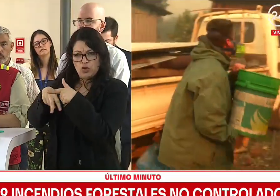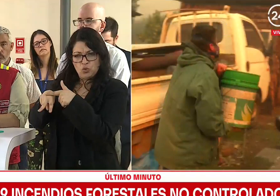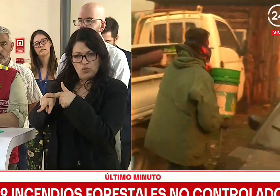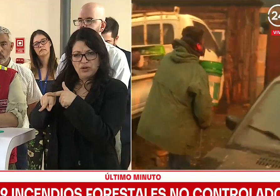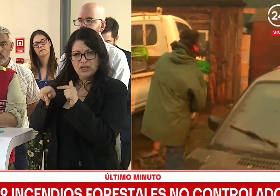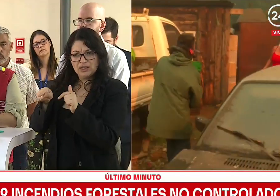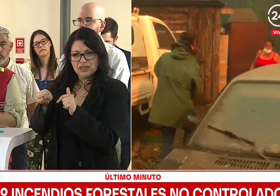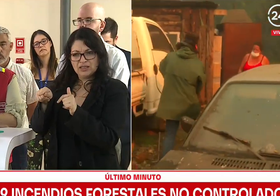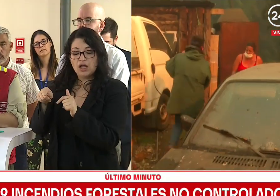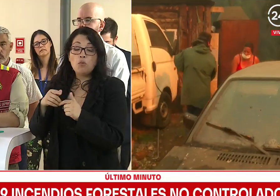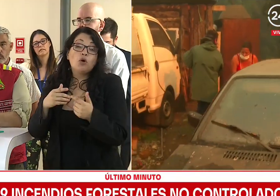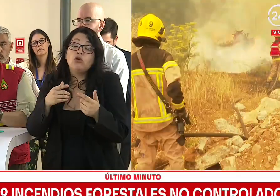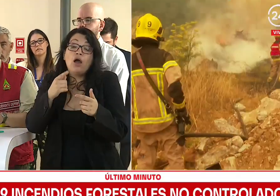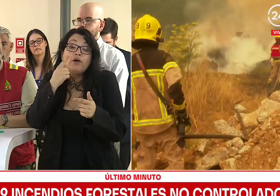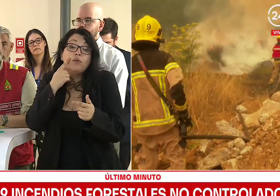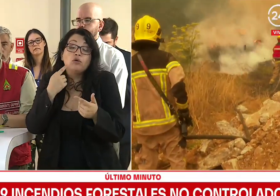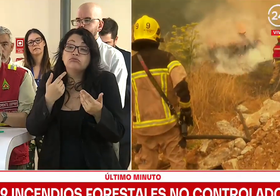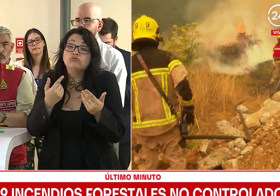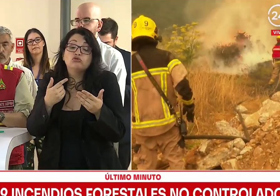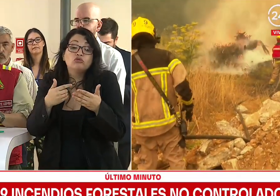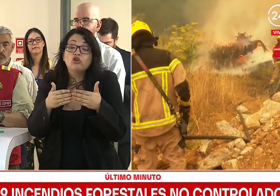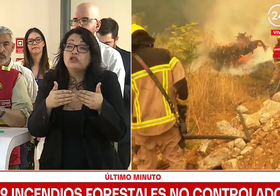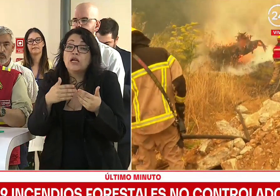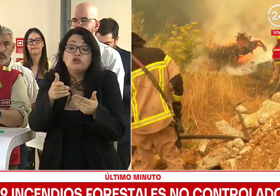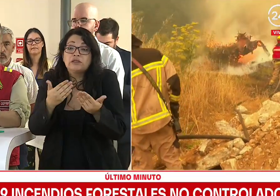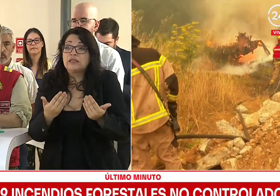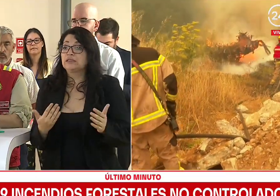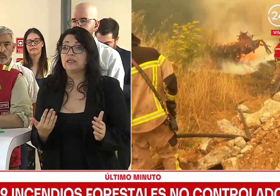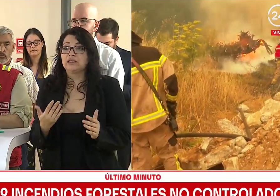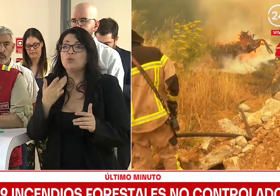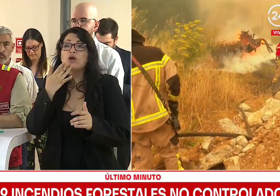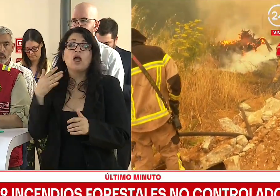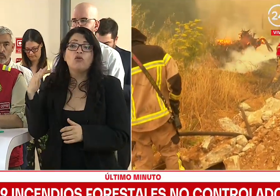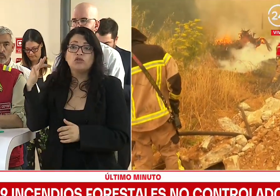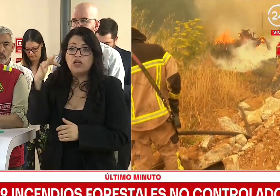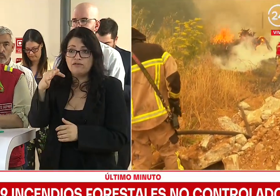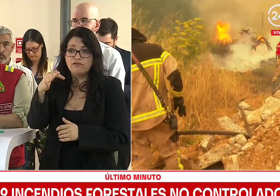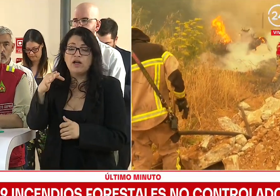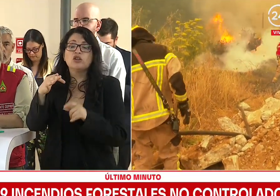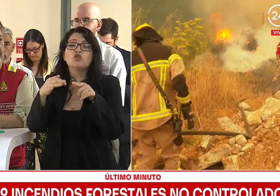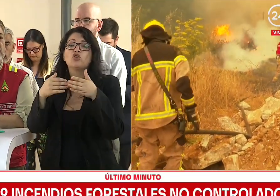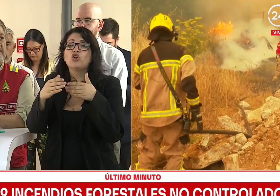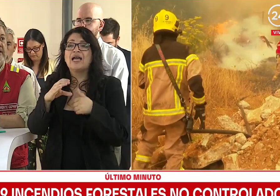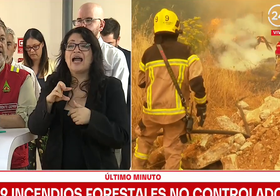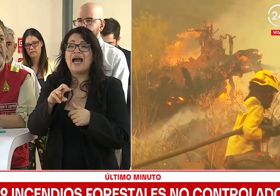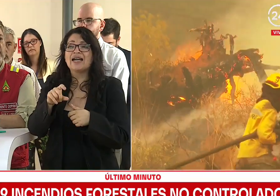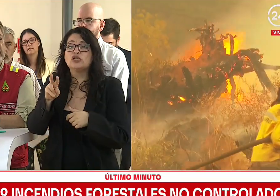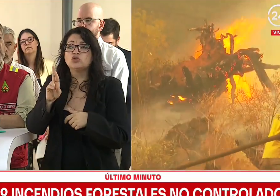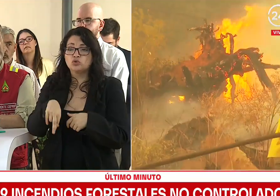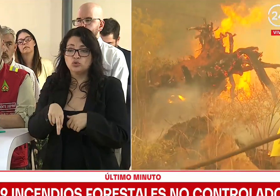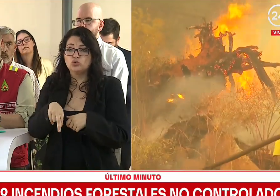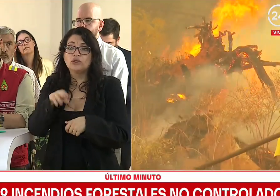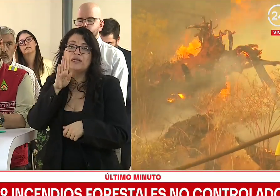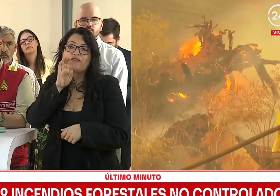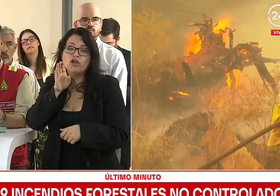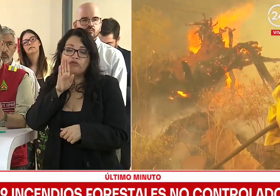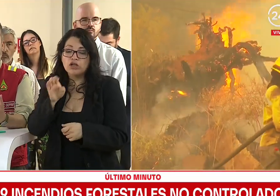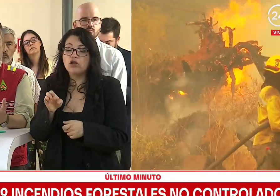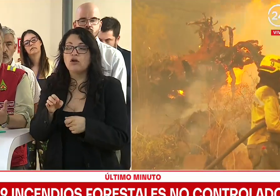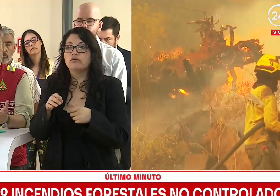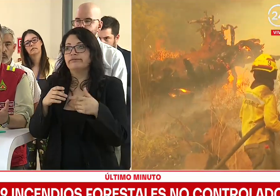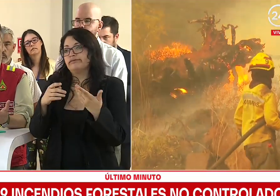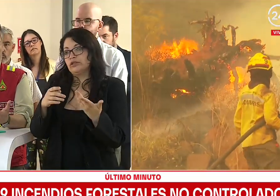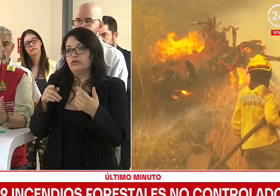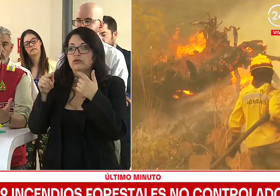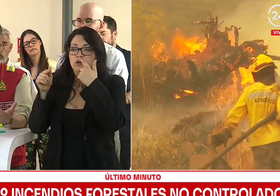apoyo del Tentanquia? Donde se le requiera en este minuto es una aeronave que va a estar emplazada en Carril Sur, en la provincia del Vío Vío, por su